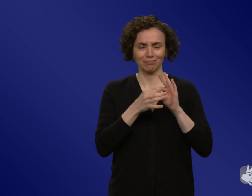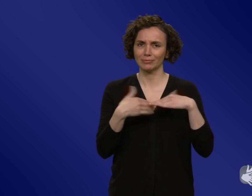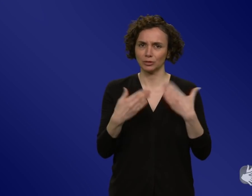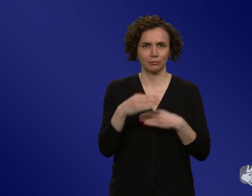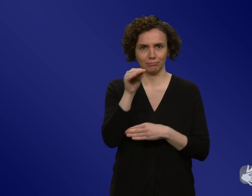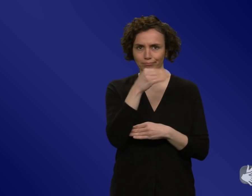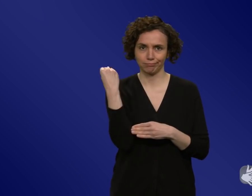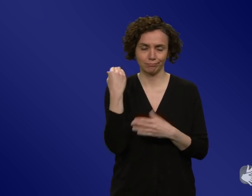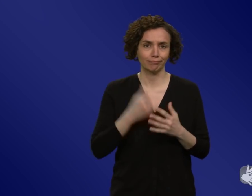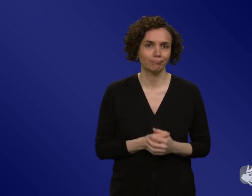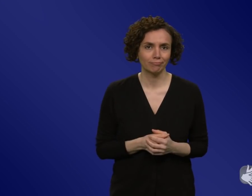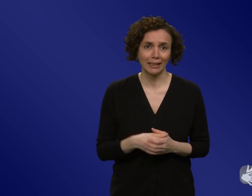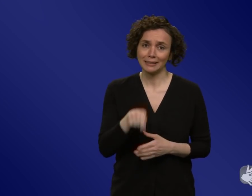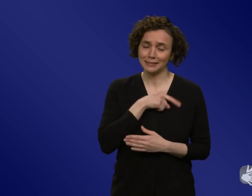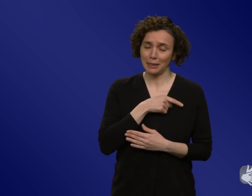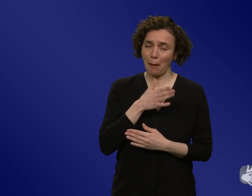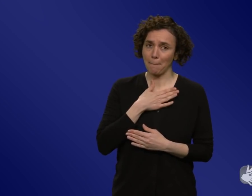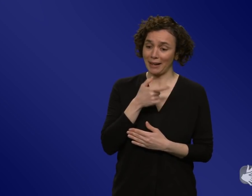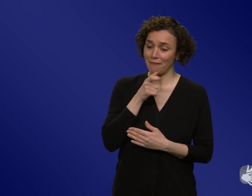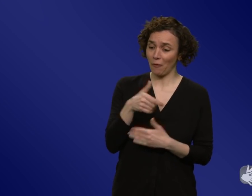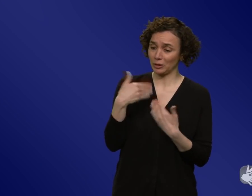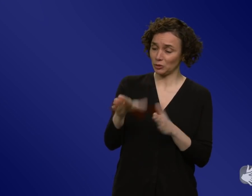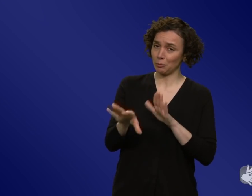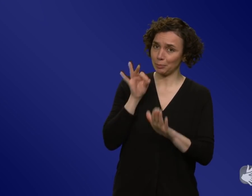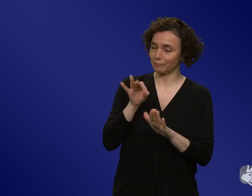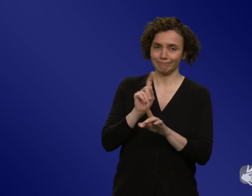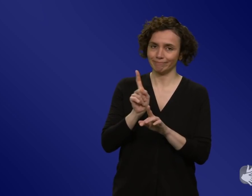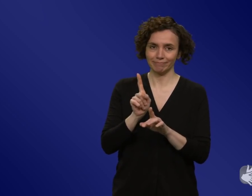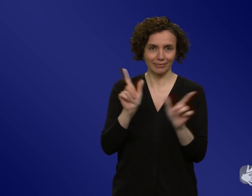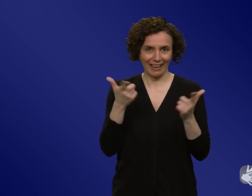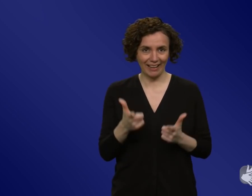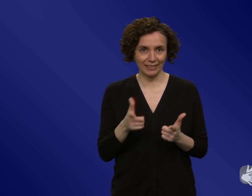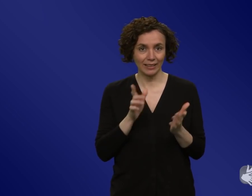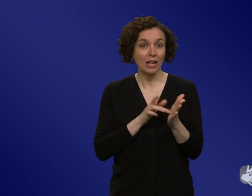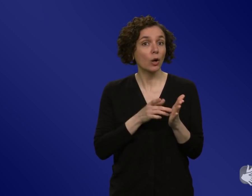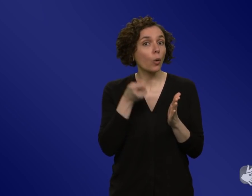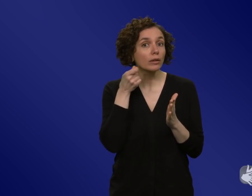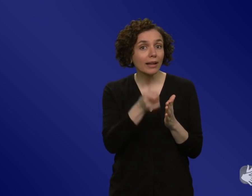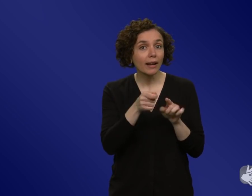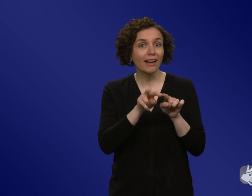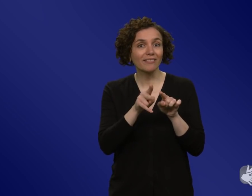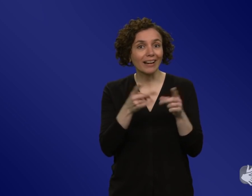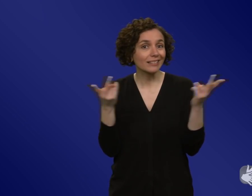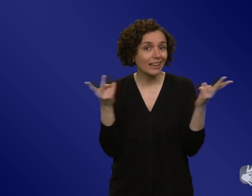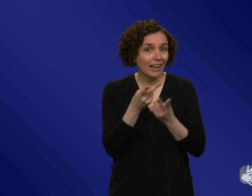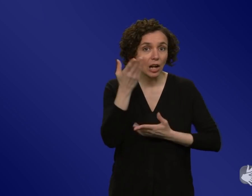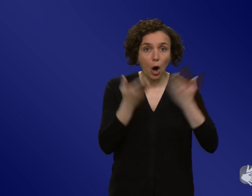gemacht, sagen wir es mal so. Es ist ja sowieso auch ohne eine Killer-Variante so, dass wir im Herbst einfach noch mal bei aktueller